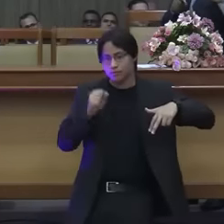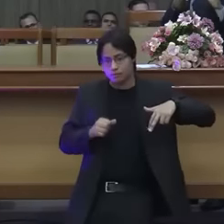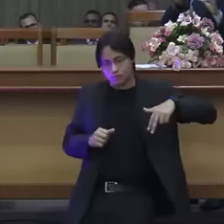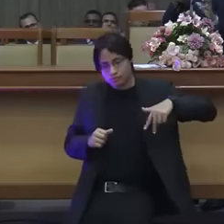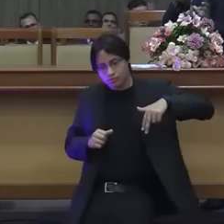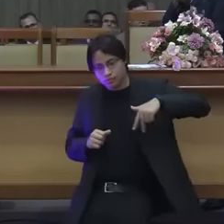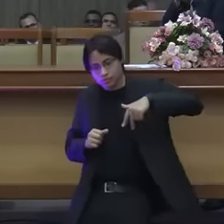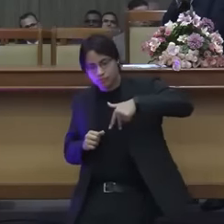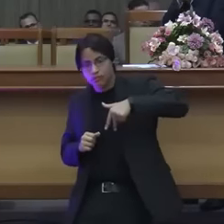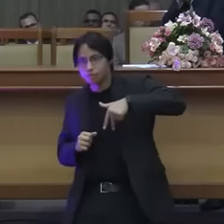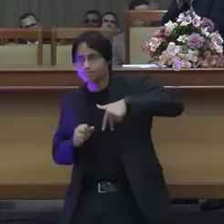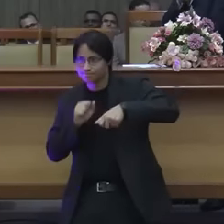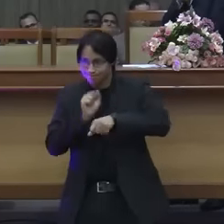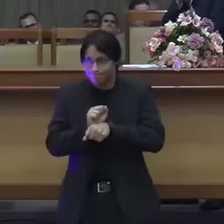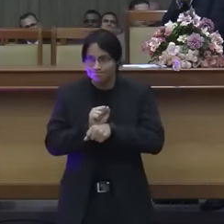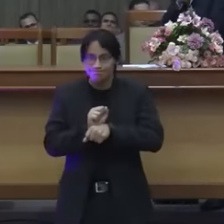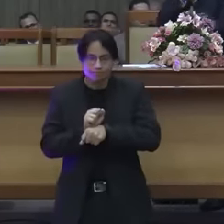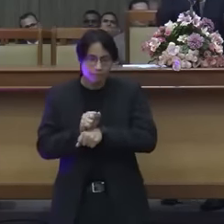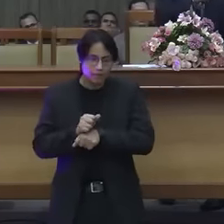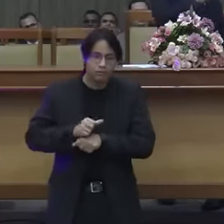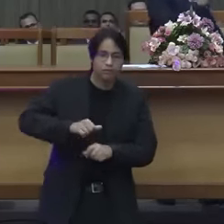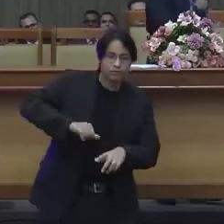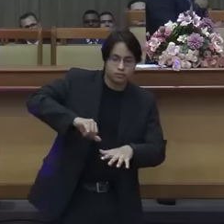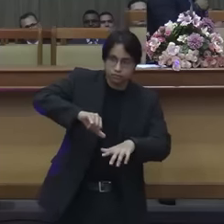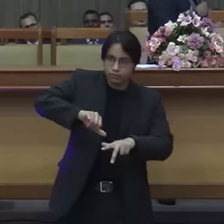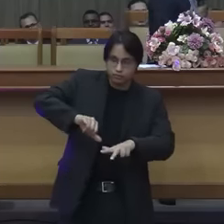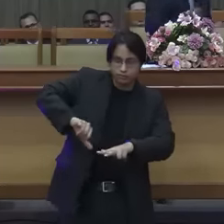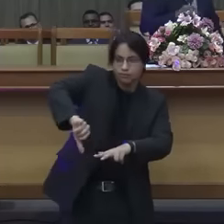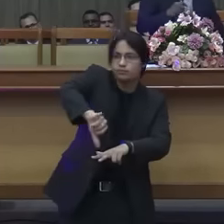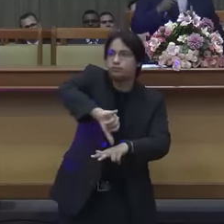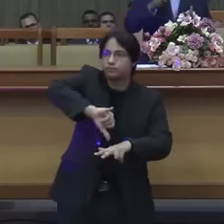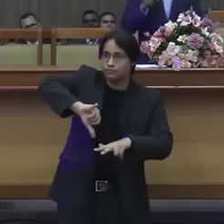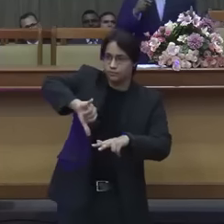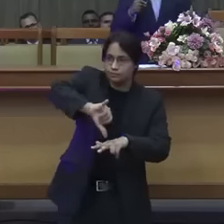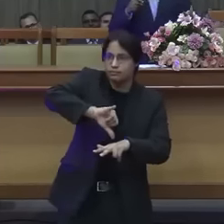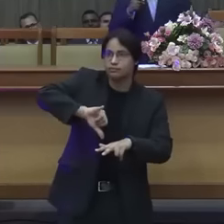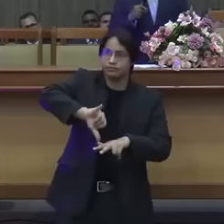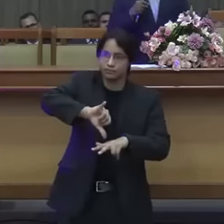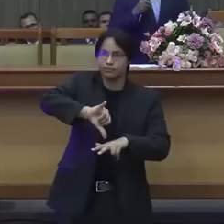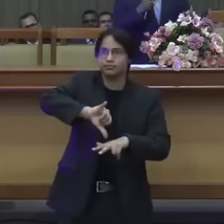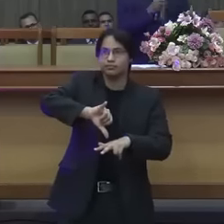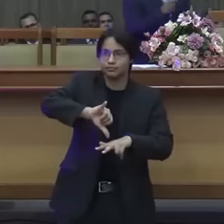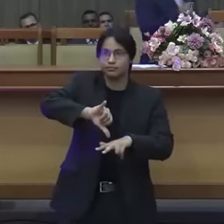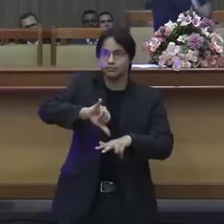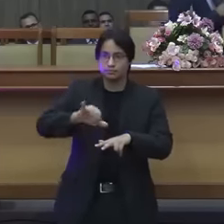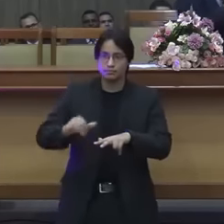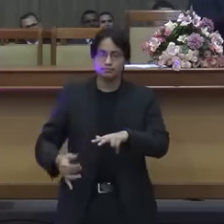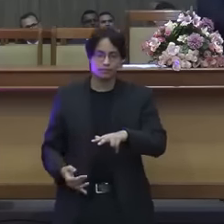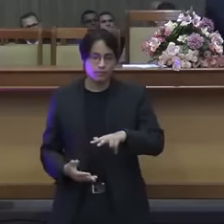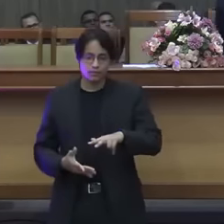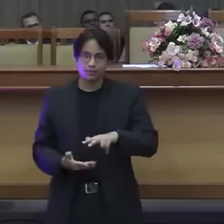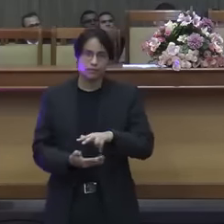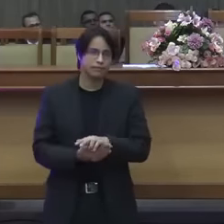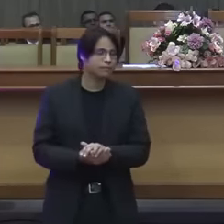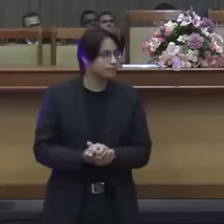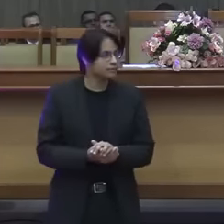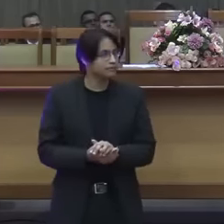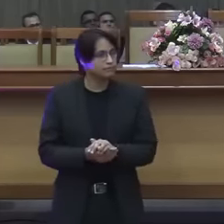derramou o azeite eita glória oh glória a Deus